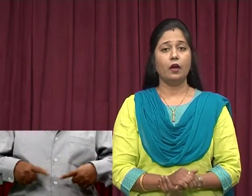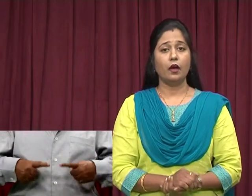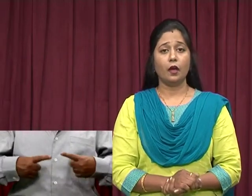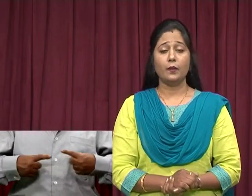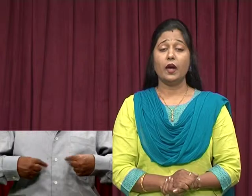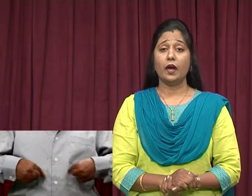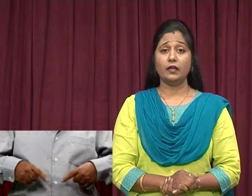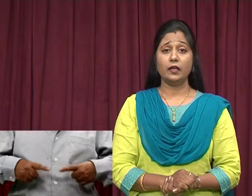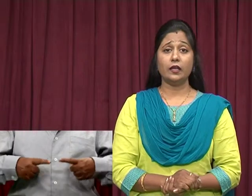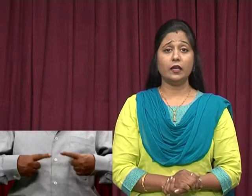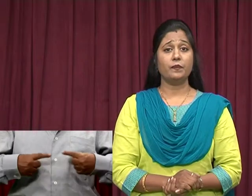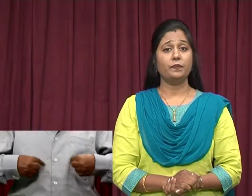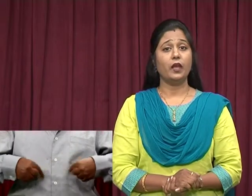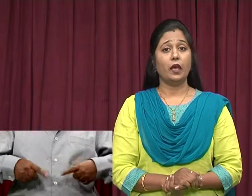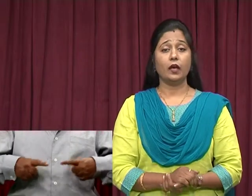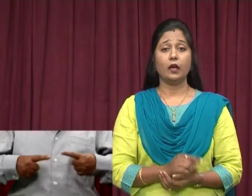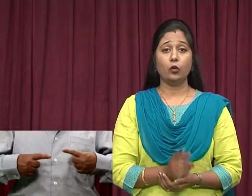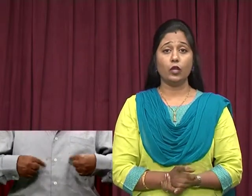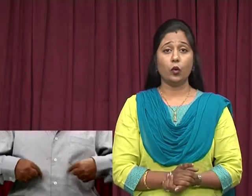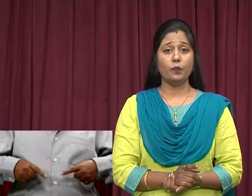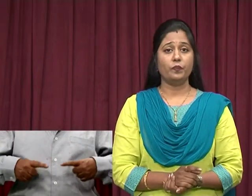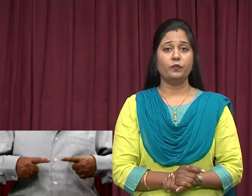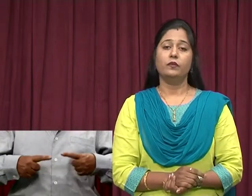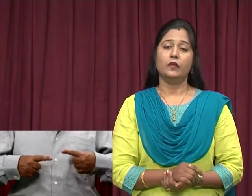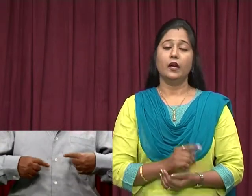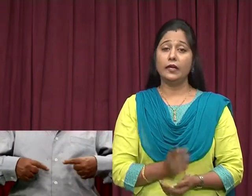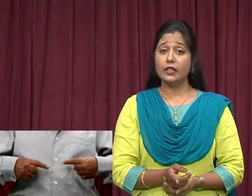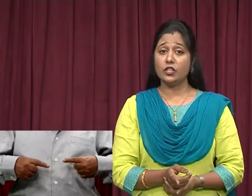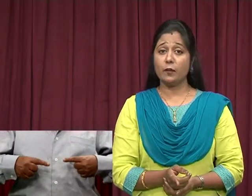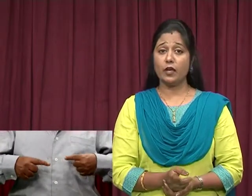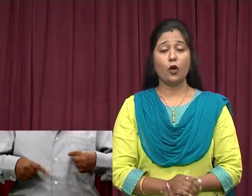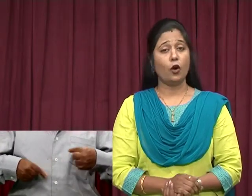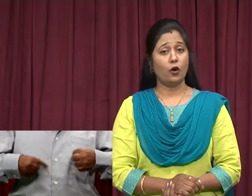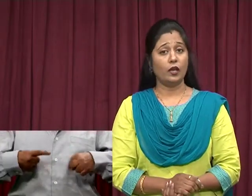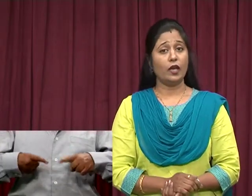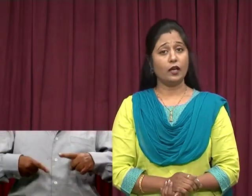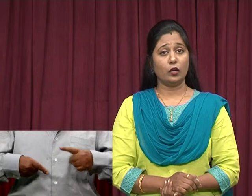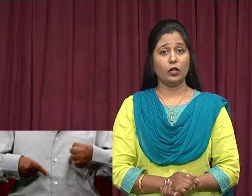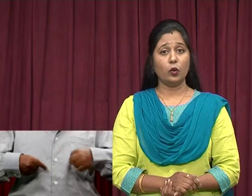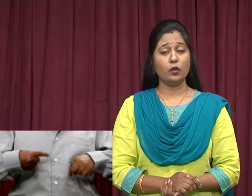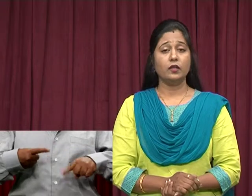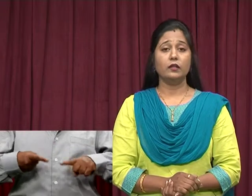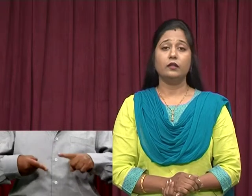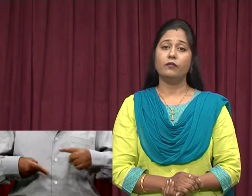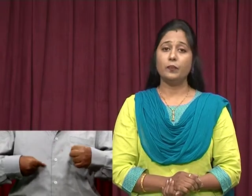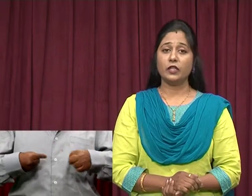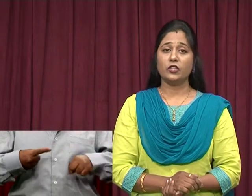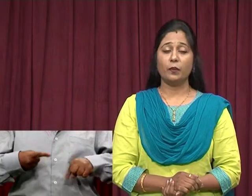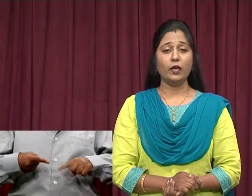अब हतिलि की एक अंगली को घड़ी की दिशा में और एक अंगली को विपरित दिशा में